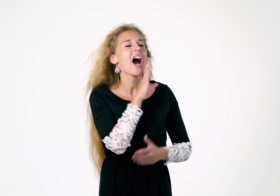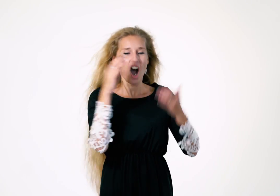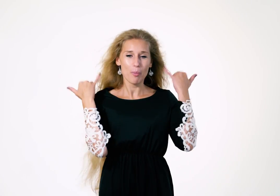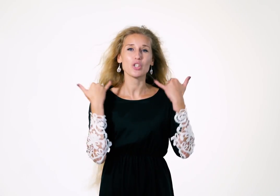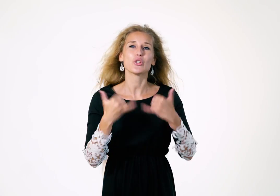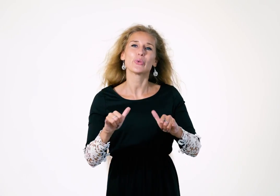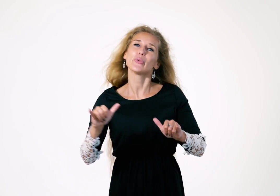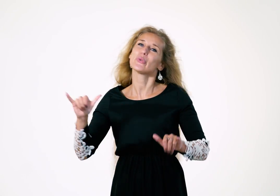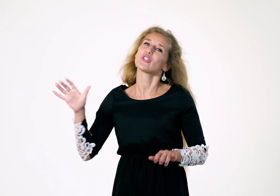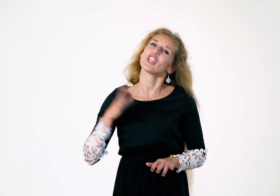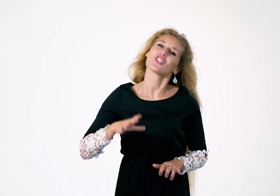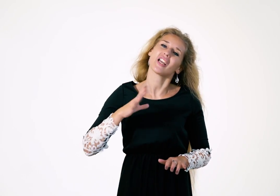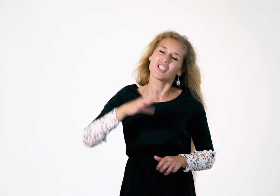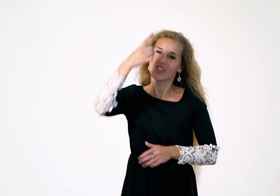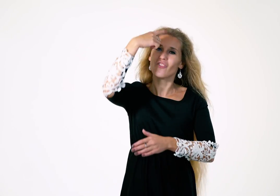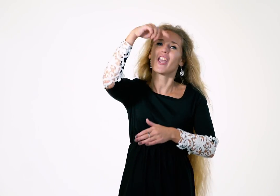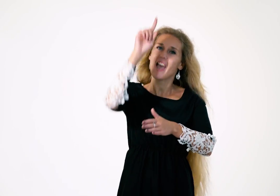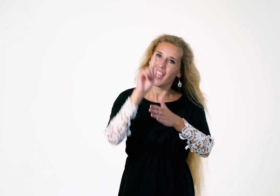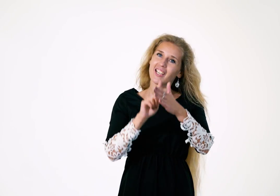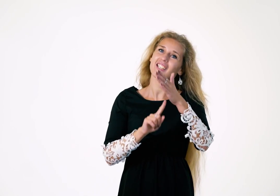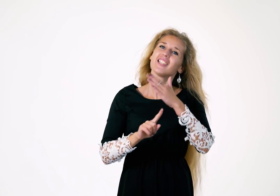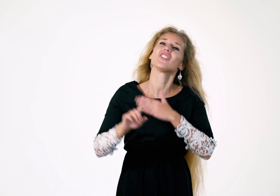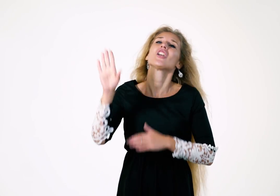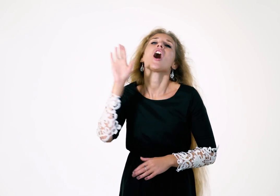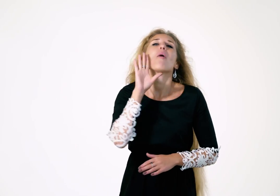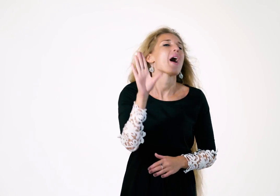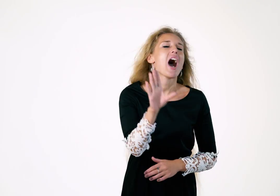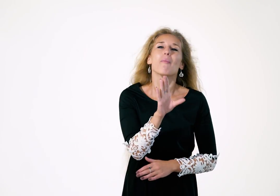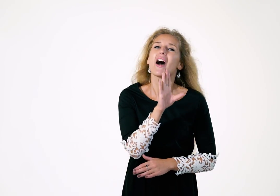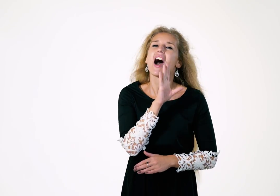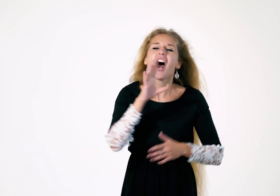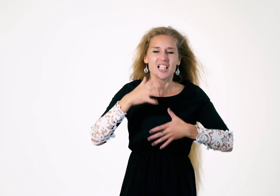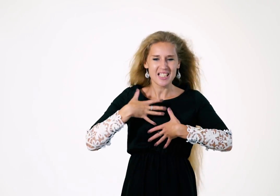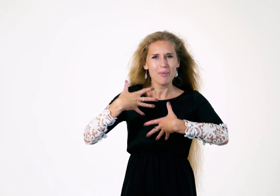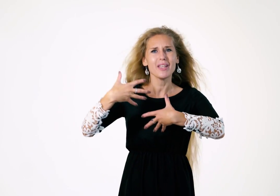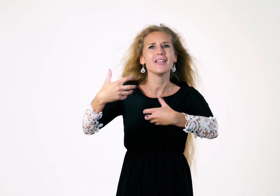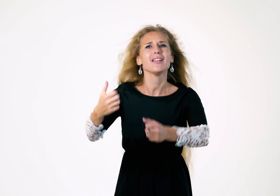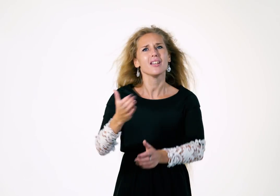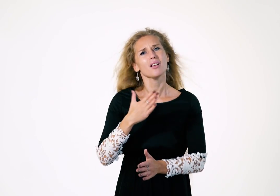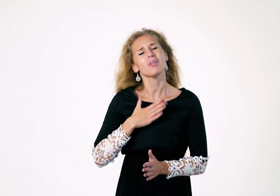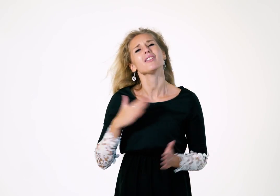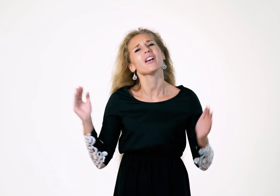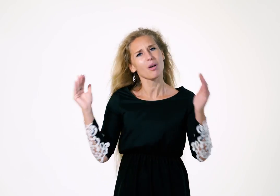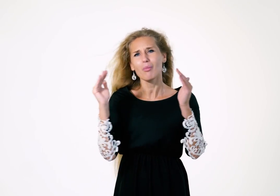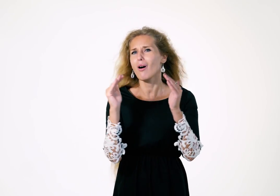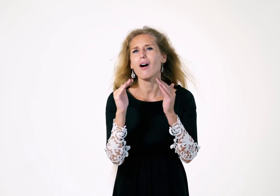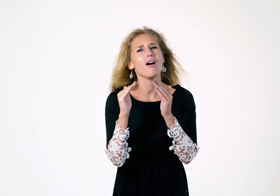мама, чудо ждать и верить Мама, забери меня домой